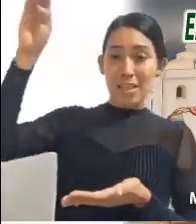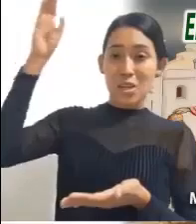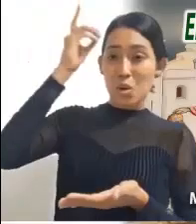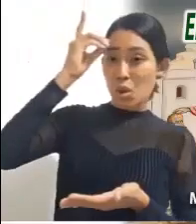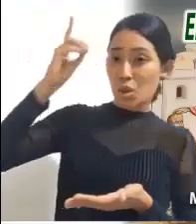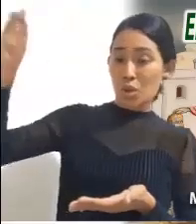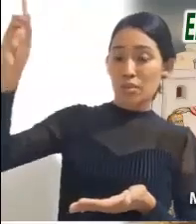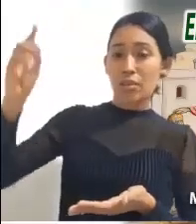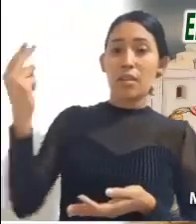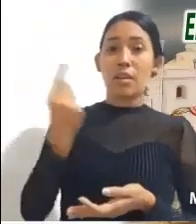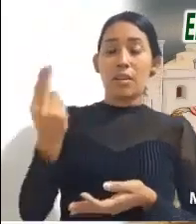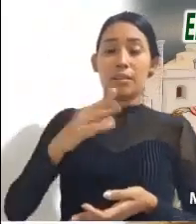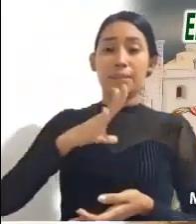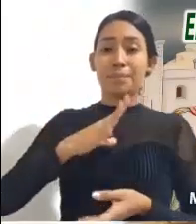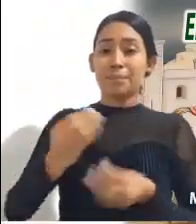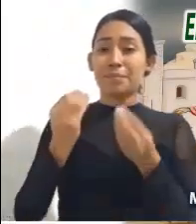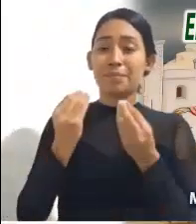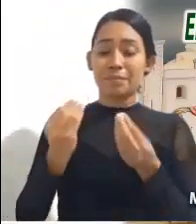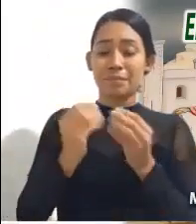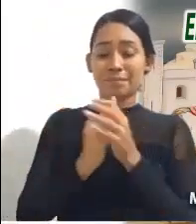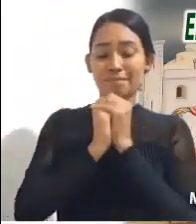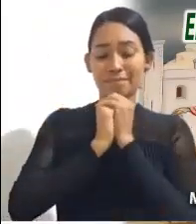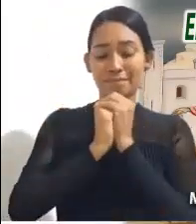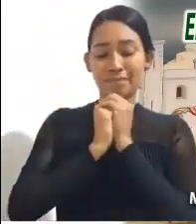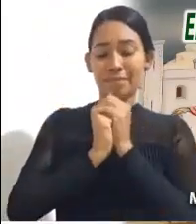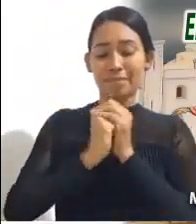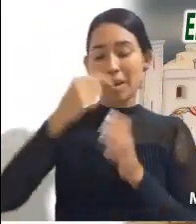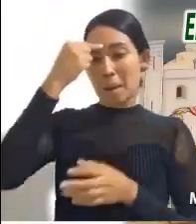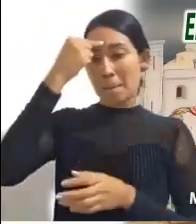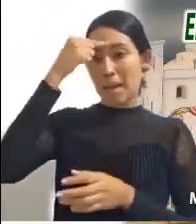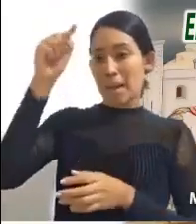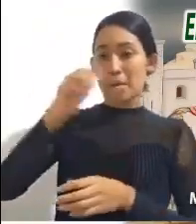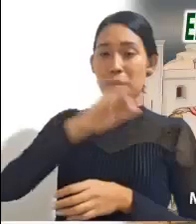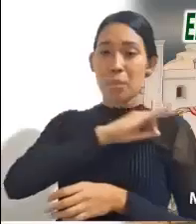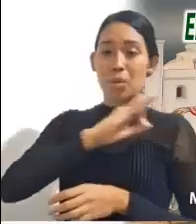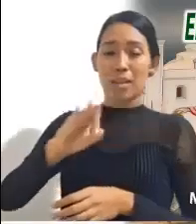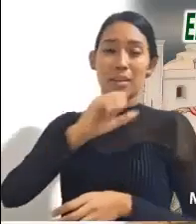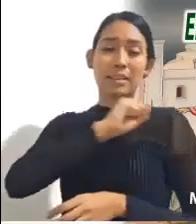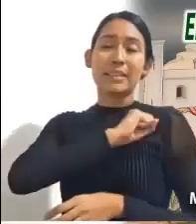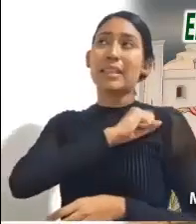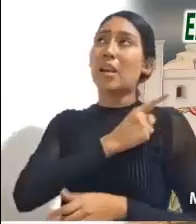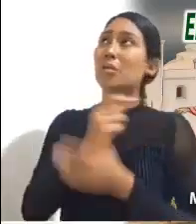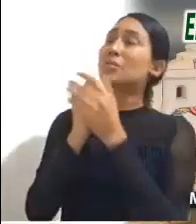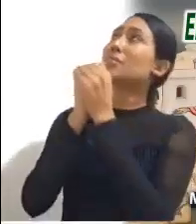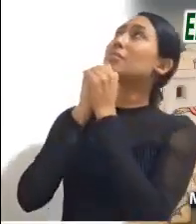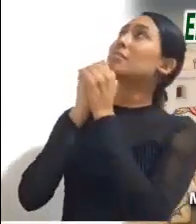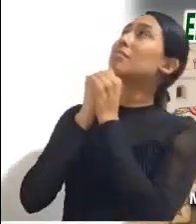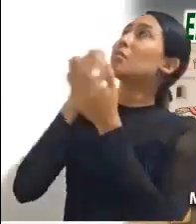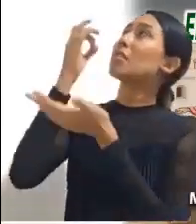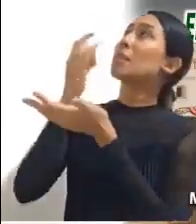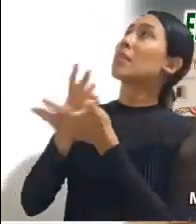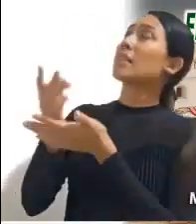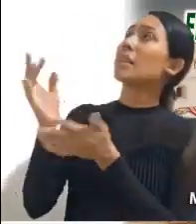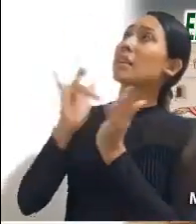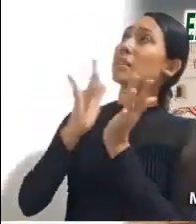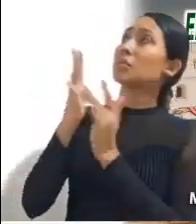tener mucha fe y mucha insistencia en nuestra oración para alcanzar esta salud que el Señor